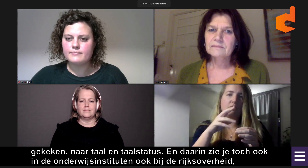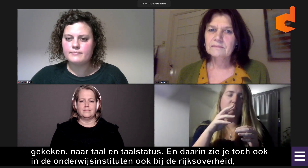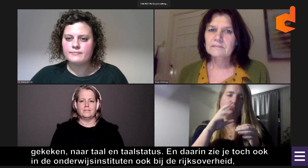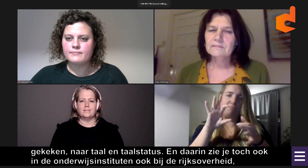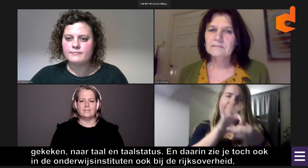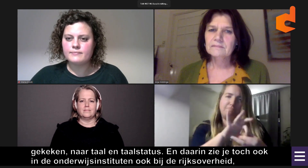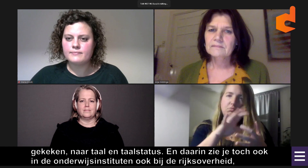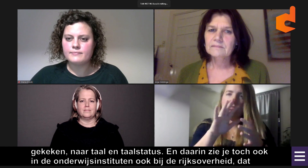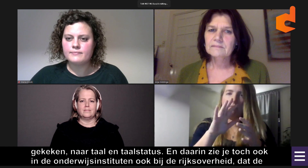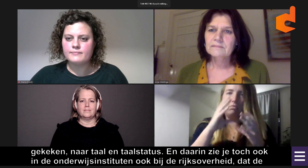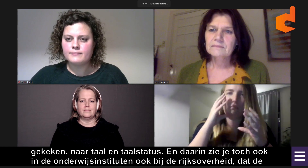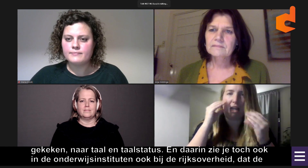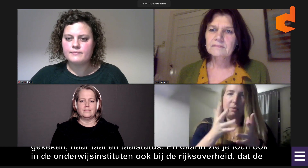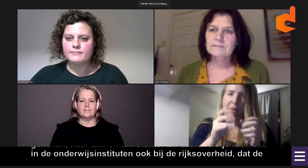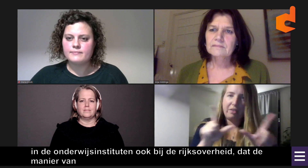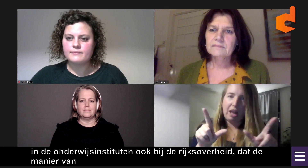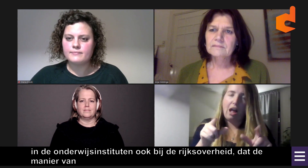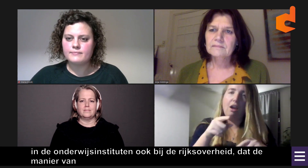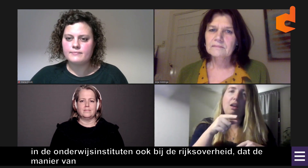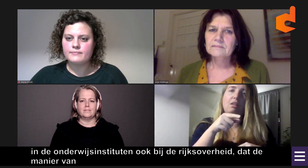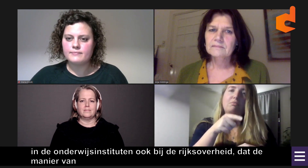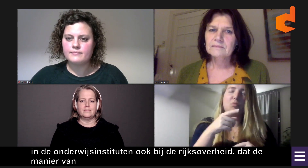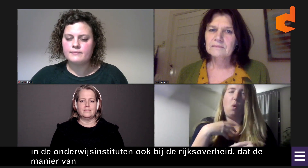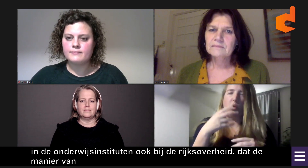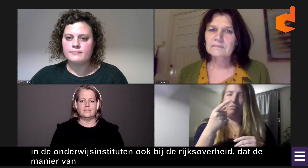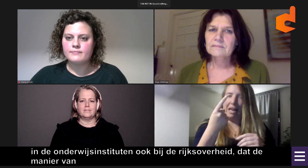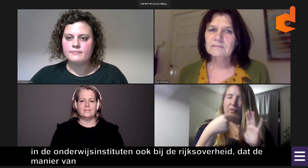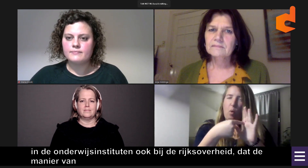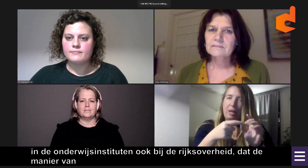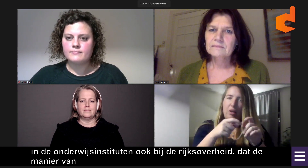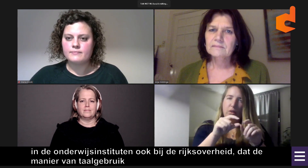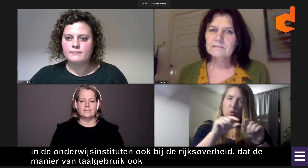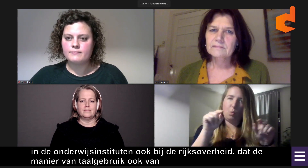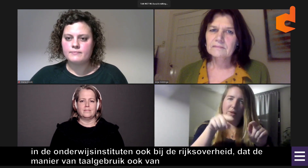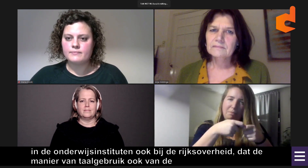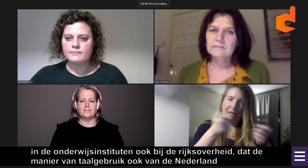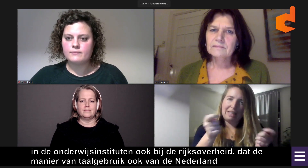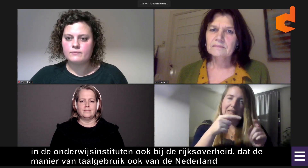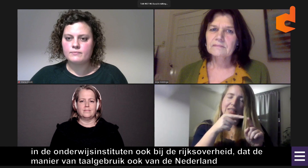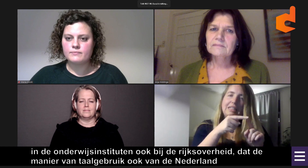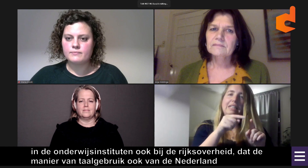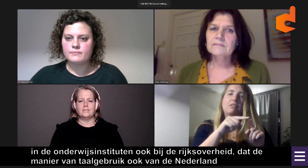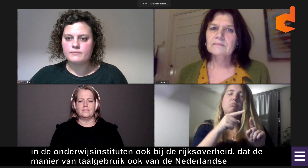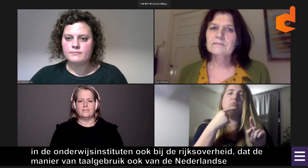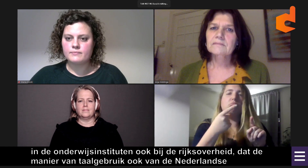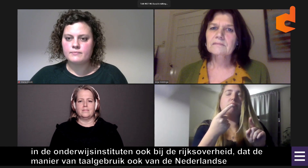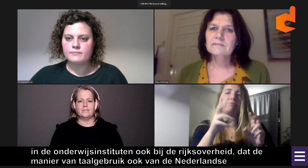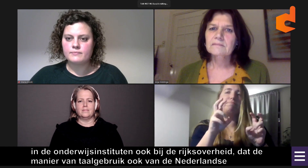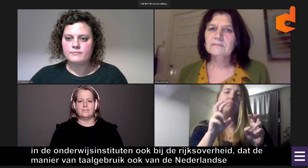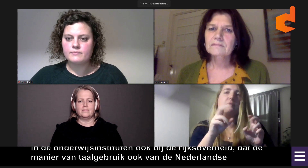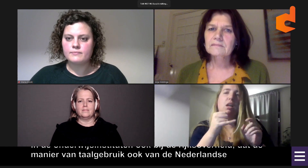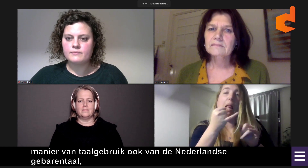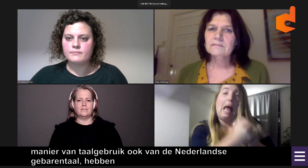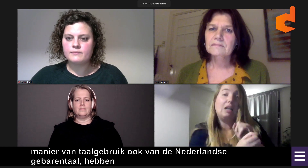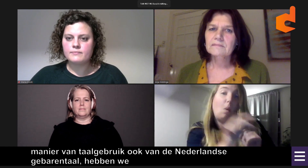dat de manier van taalgebruik, ook van de Nederlandse gebarentaal... daar hebben we ook een